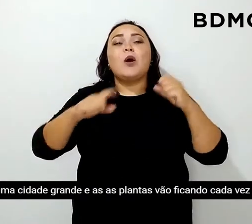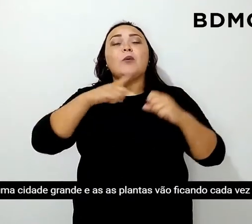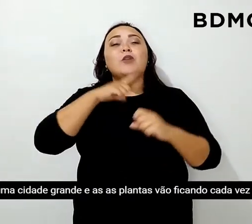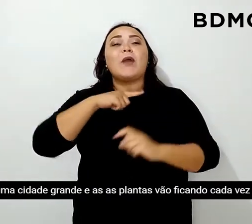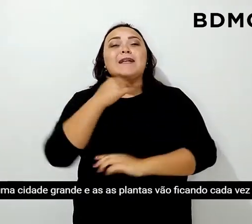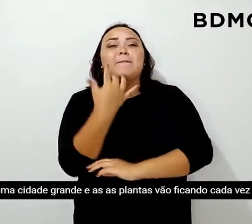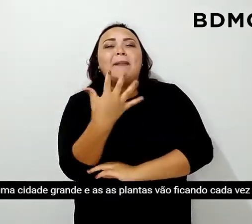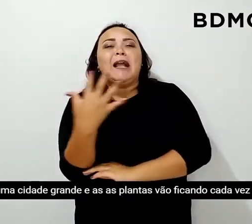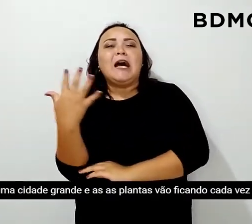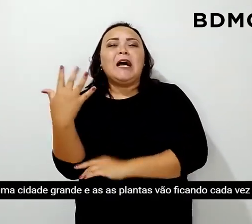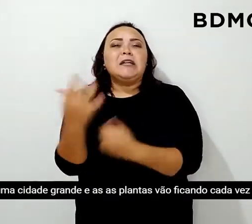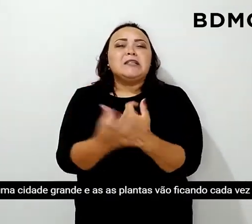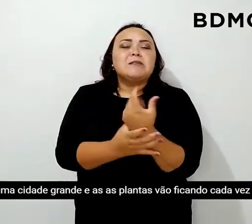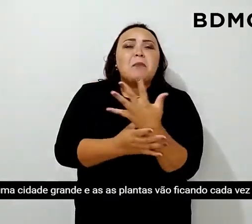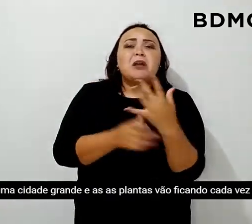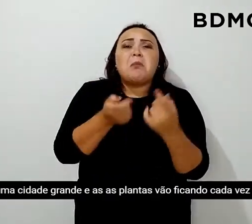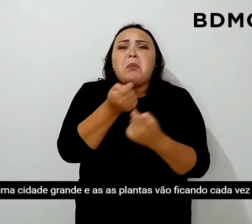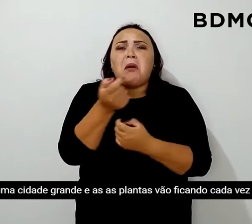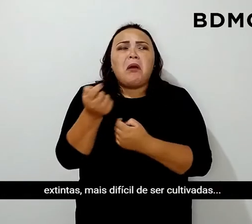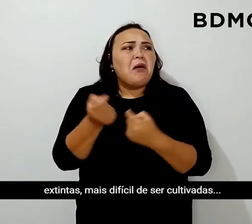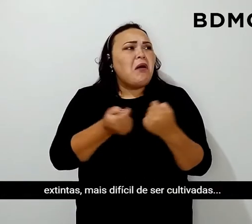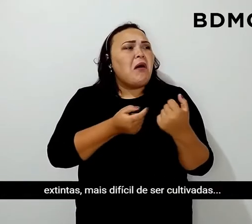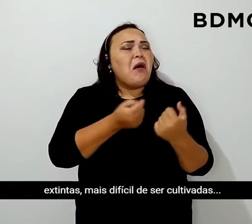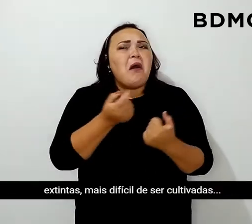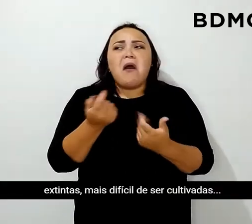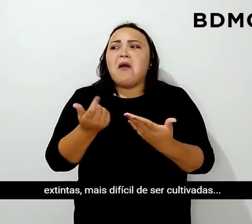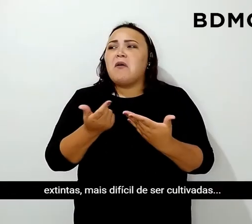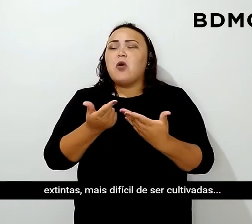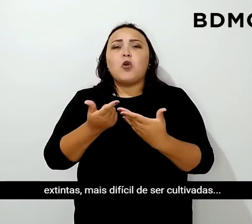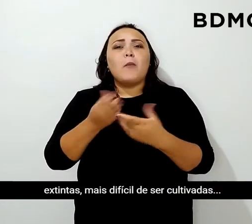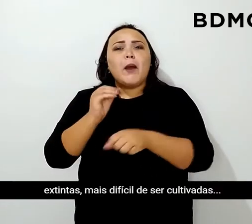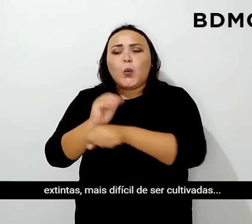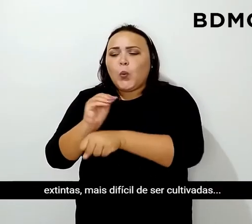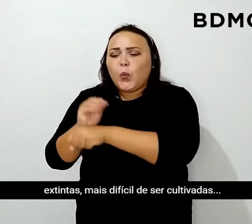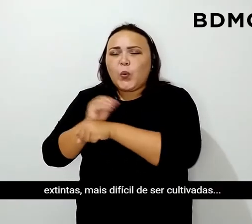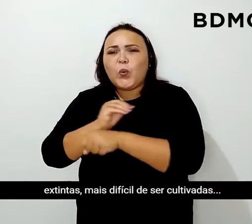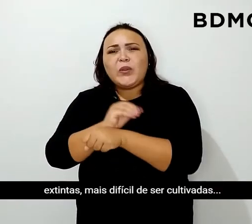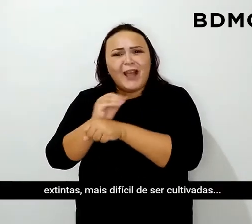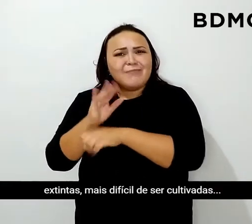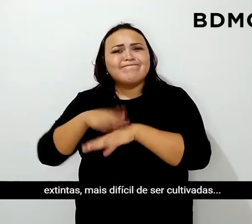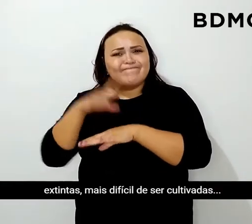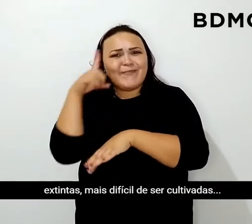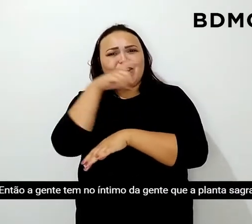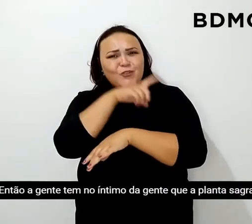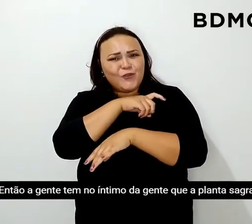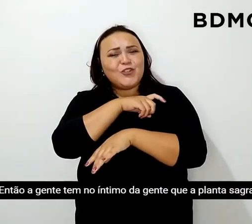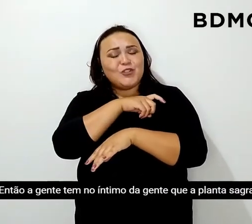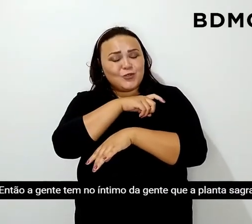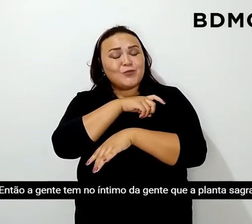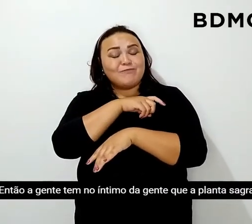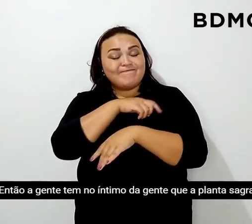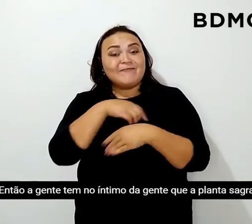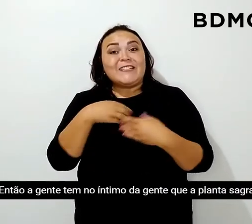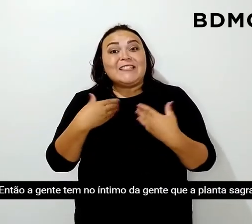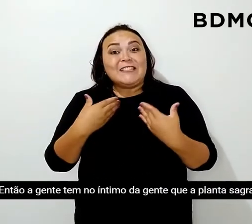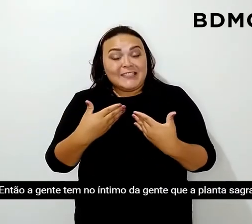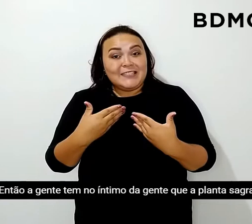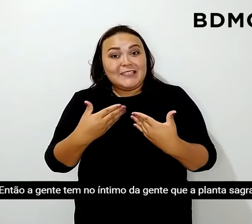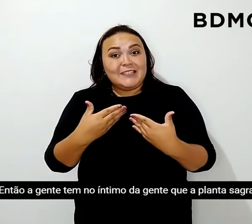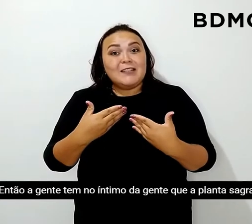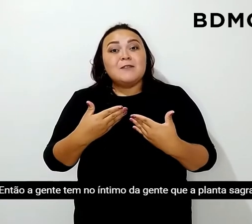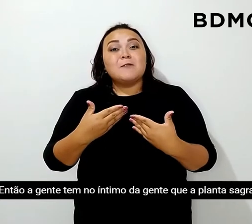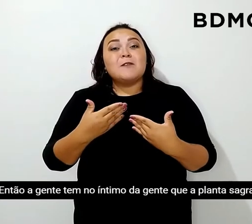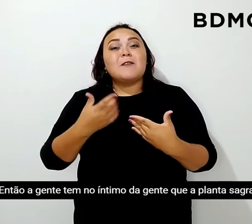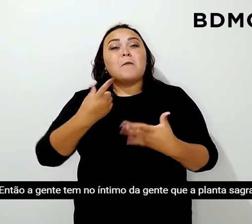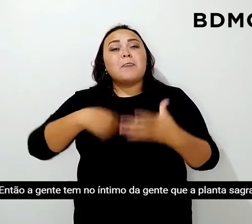plantas vão ficando cada vez mais extintas, mais difíceis de ser cultivadas. Então, gente